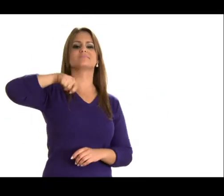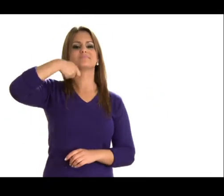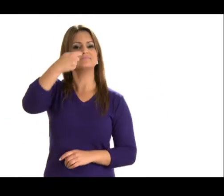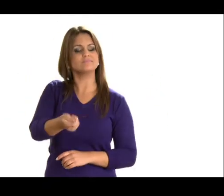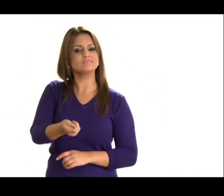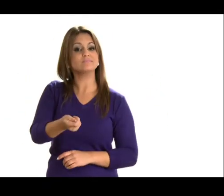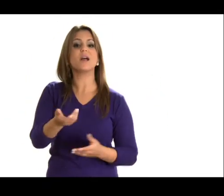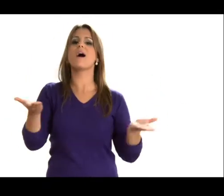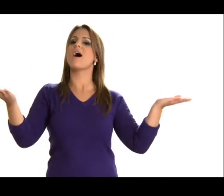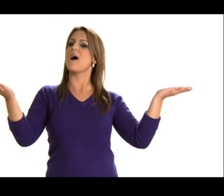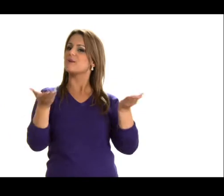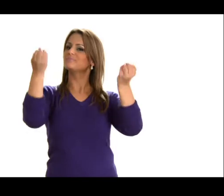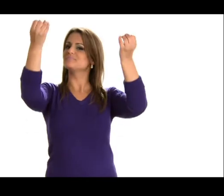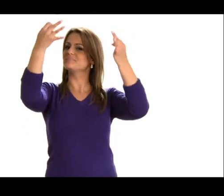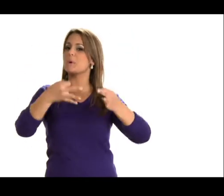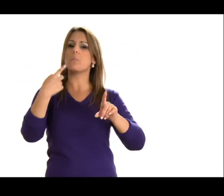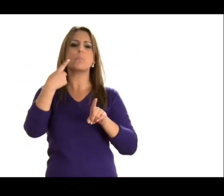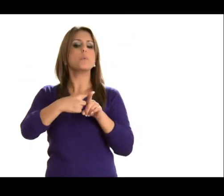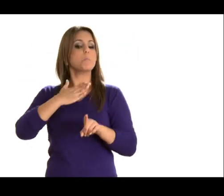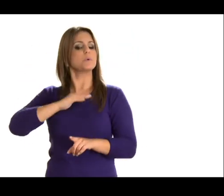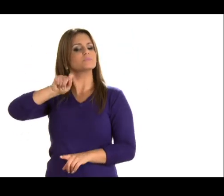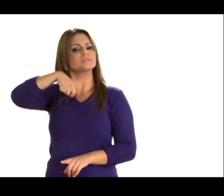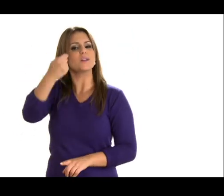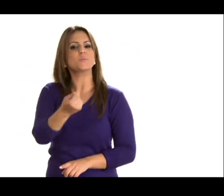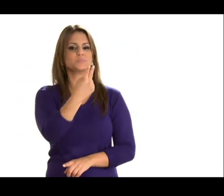específico. Agora eu vou explicar, então, por que o meu sinal é esse.